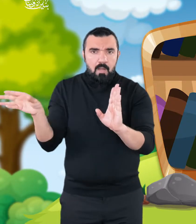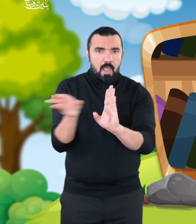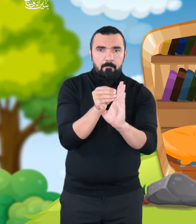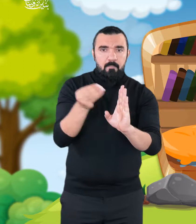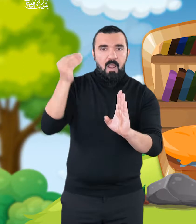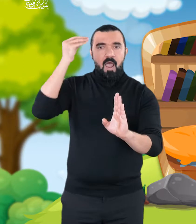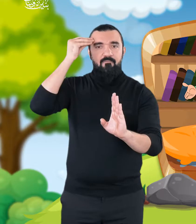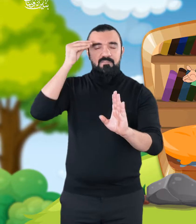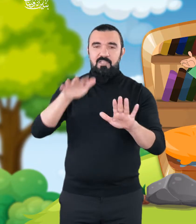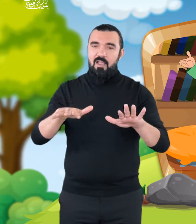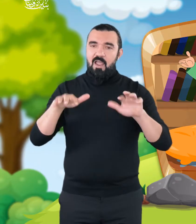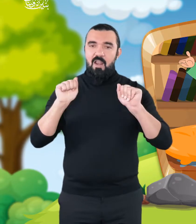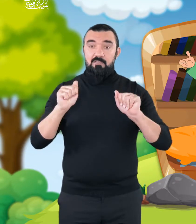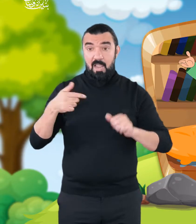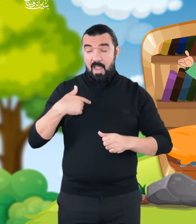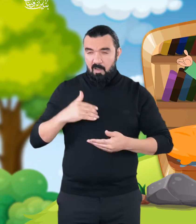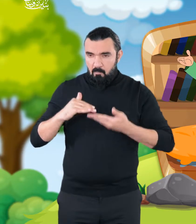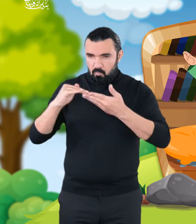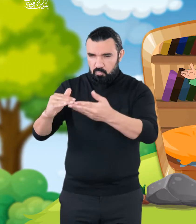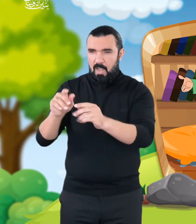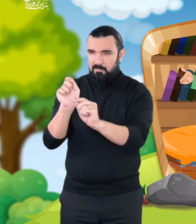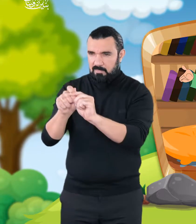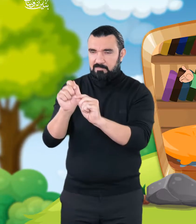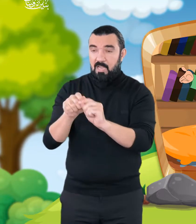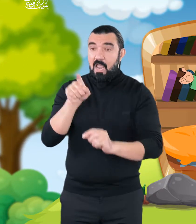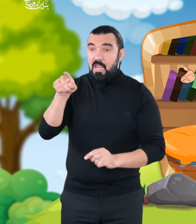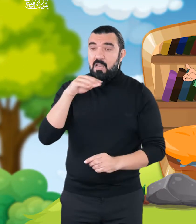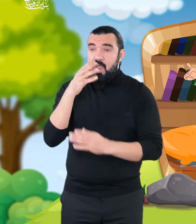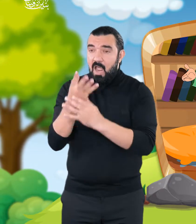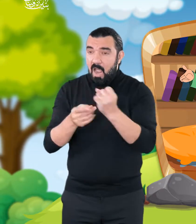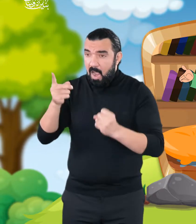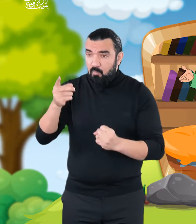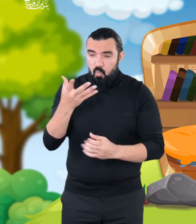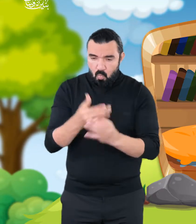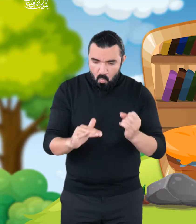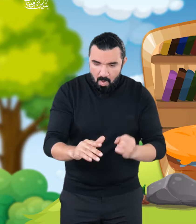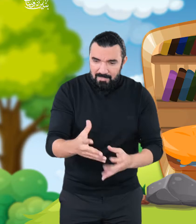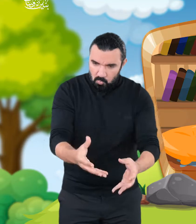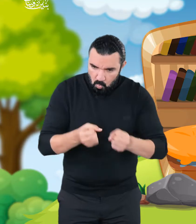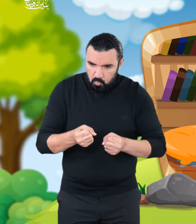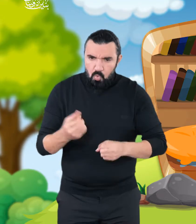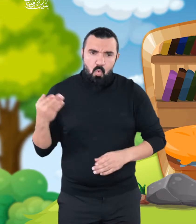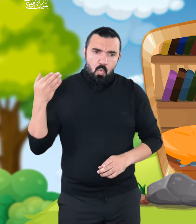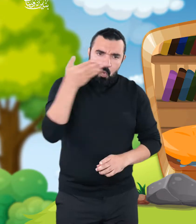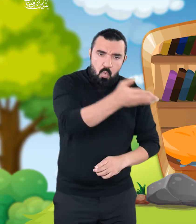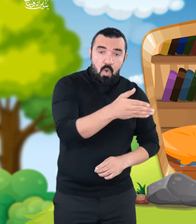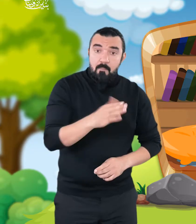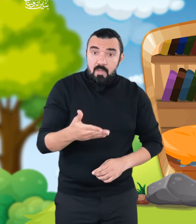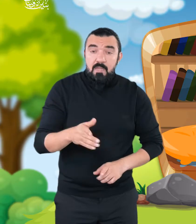وأنا أنصحك أن تذهب به إلى الإمام التبري كي يتعلم علم